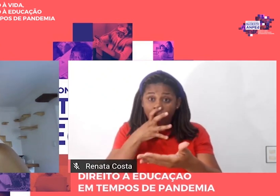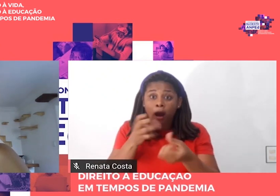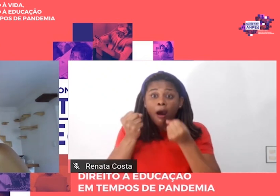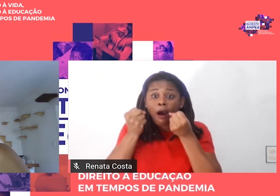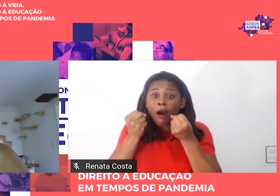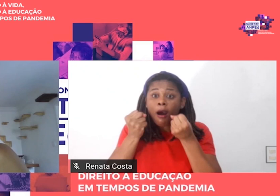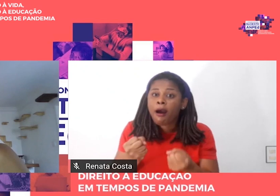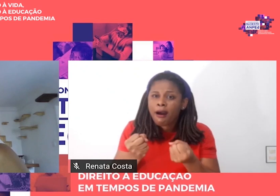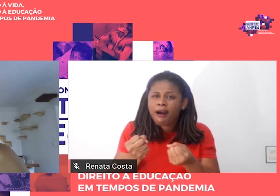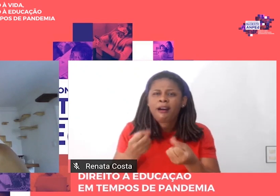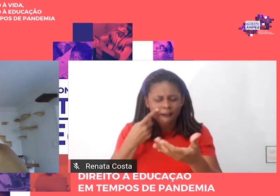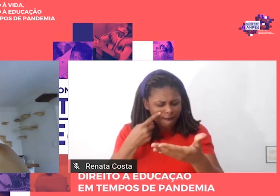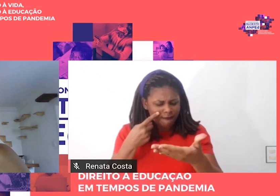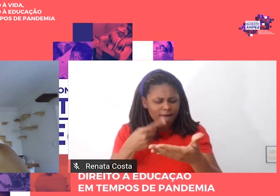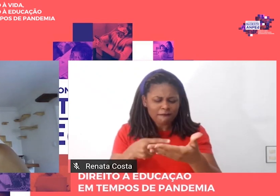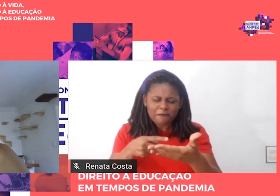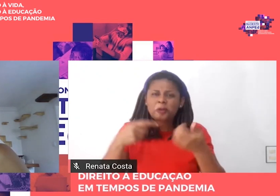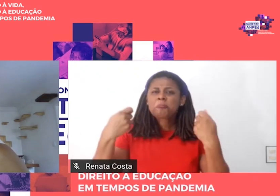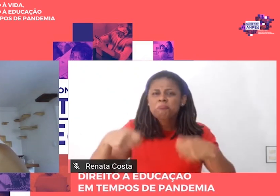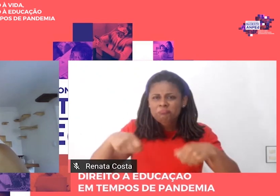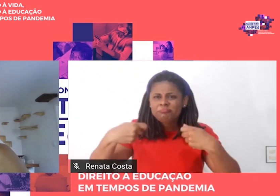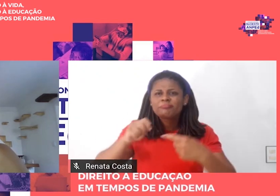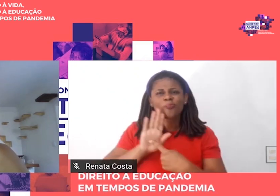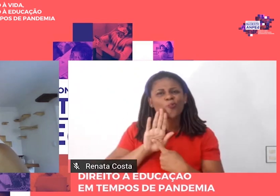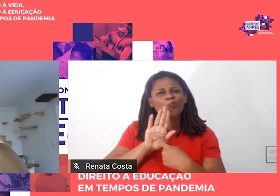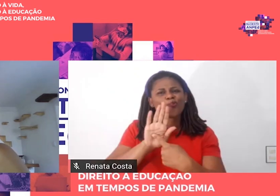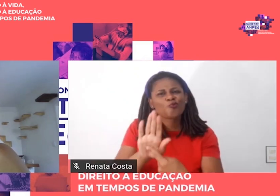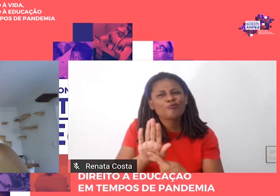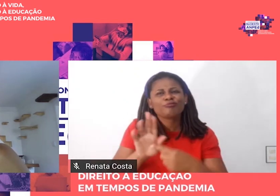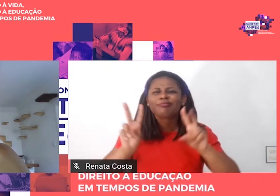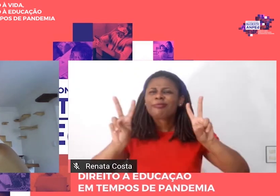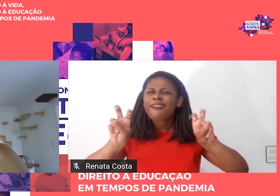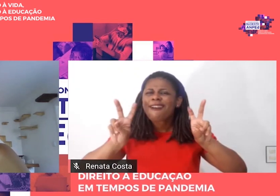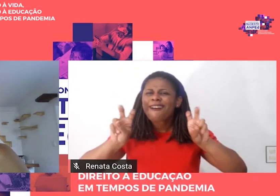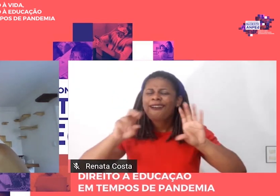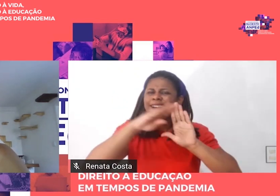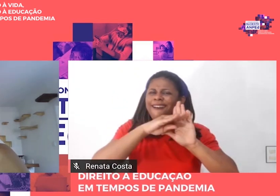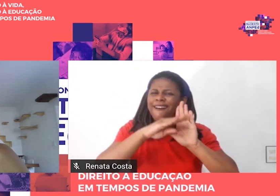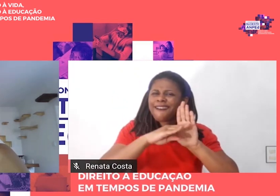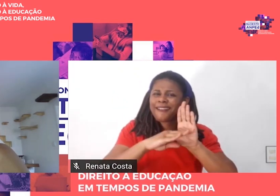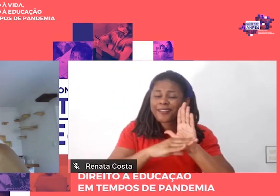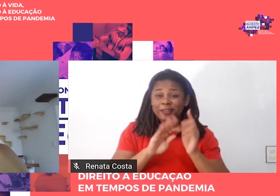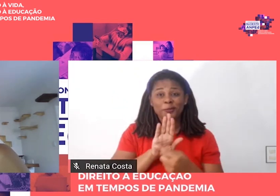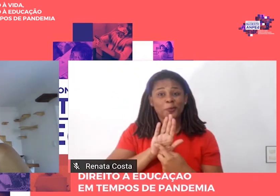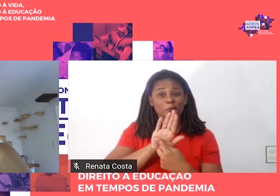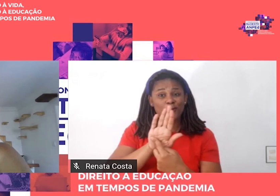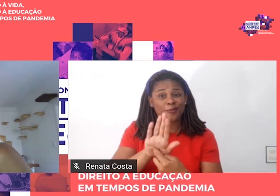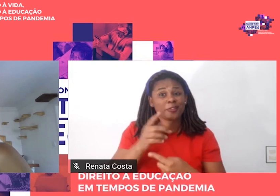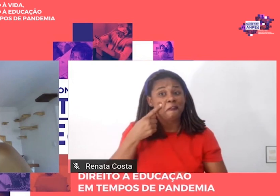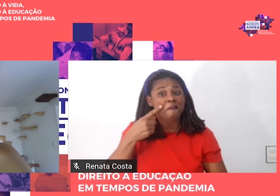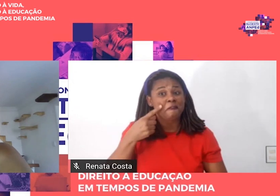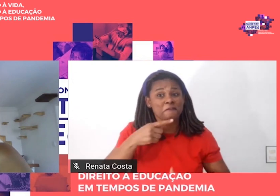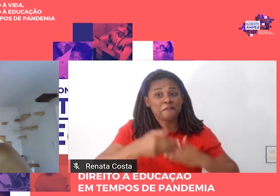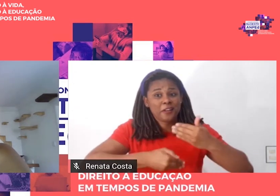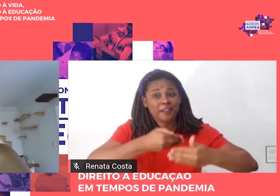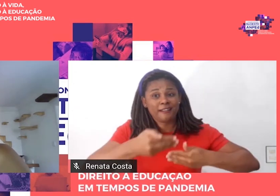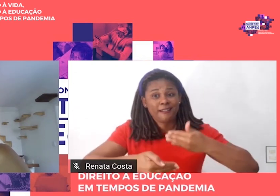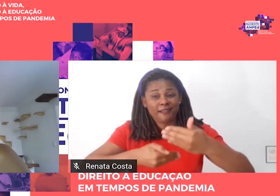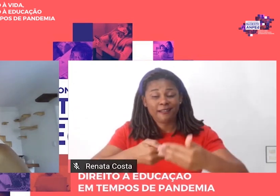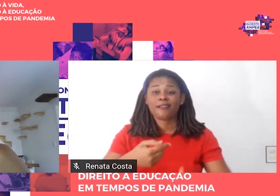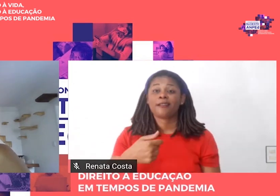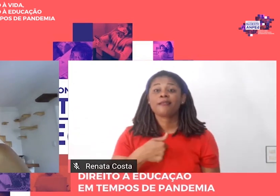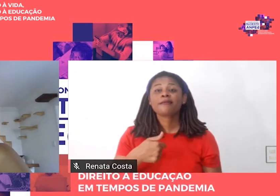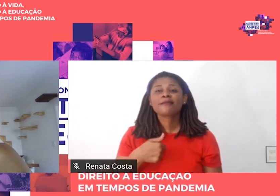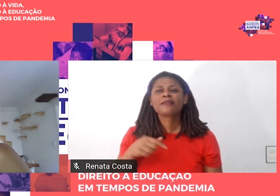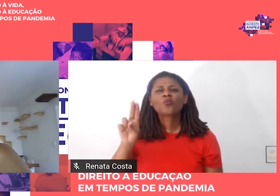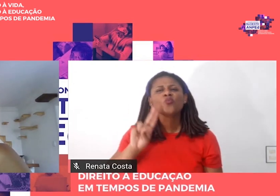pretendo tocar em alguns pontos e demonstrar a seguir. Estou utilizando para essa